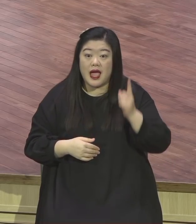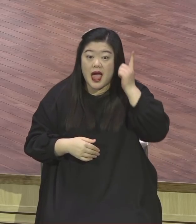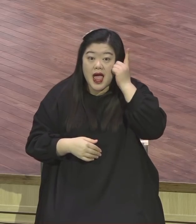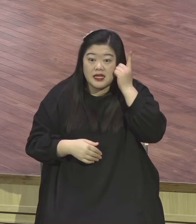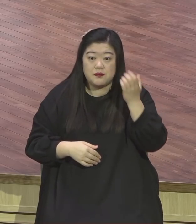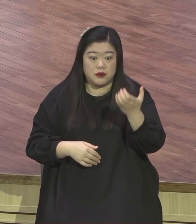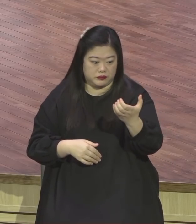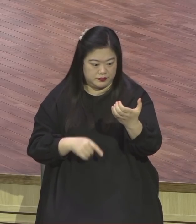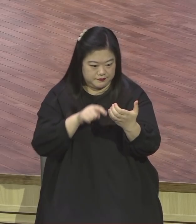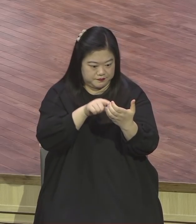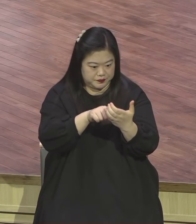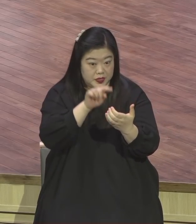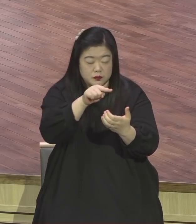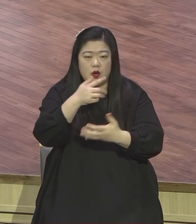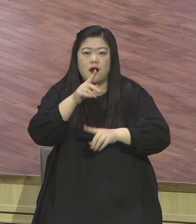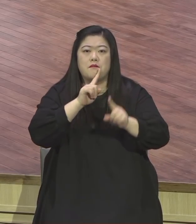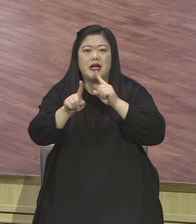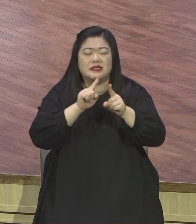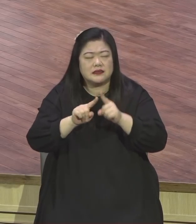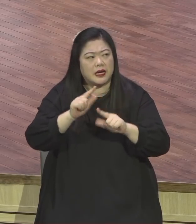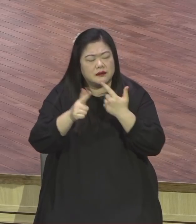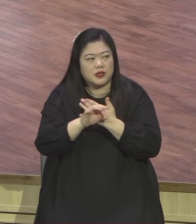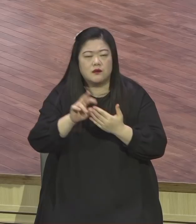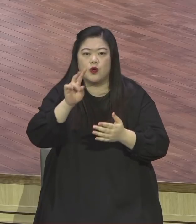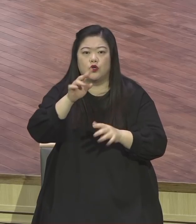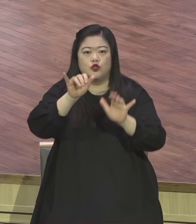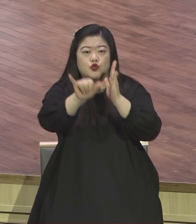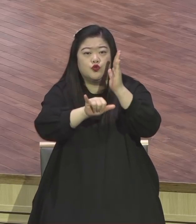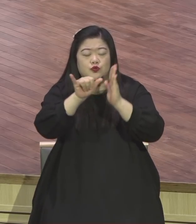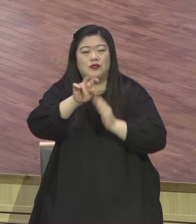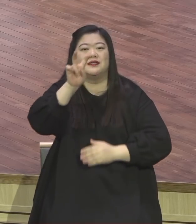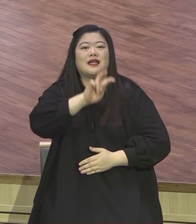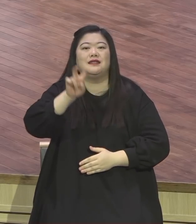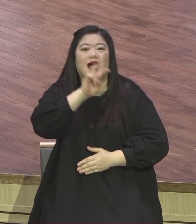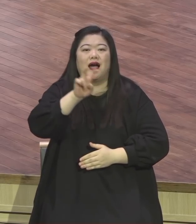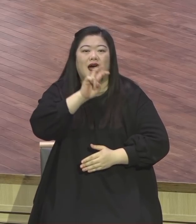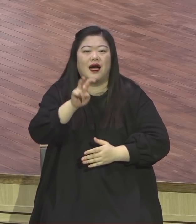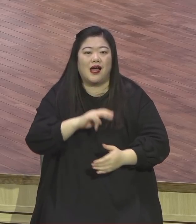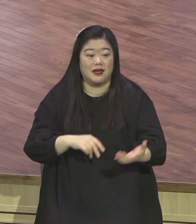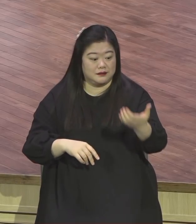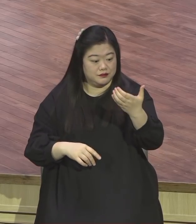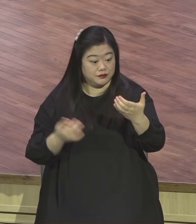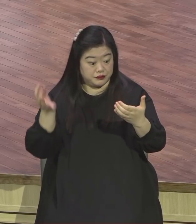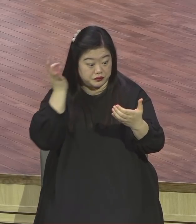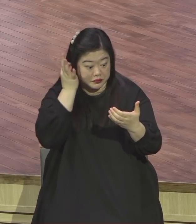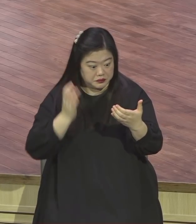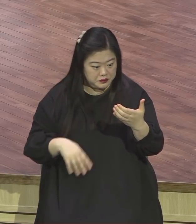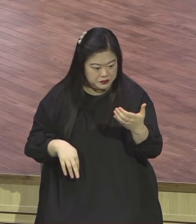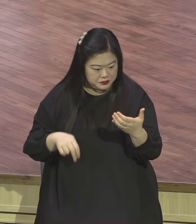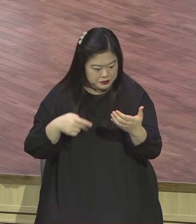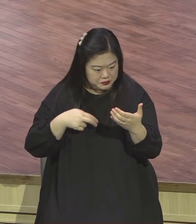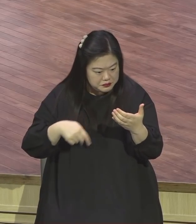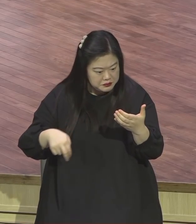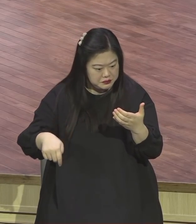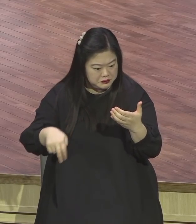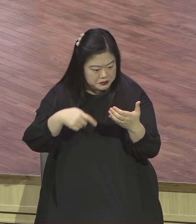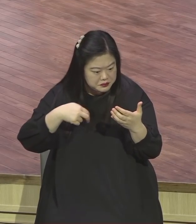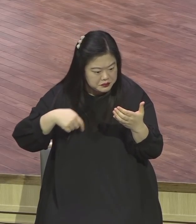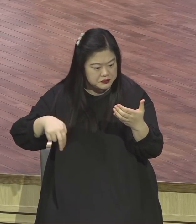옵니다. 집중해버리면 이 집중이 확 쳐다보니까 언제 14층 도착했어요. 그런데 이 1층 왔나 이제